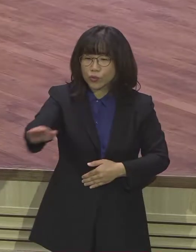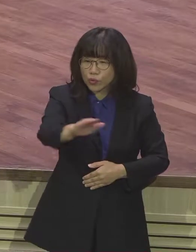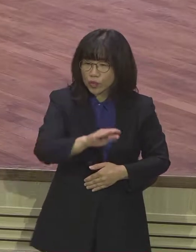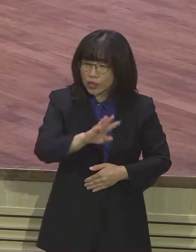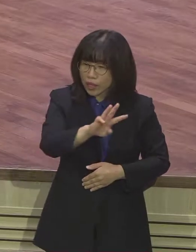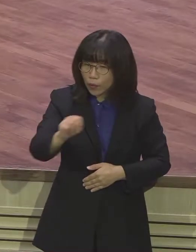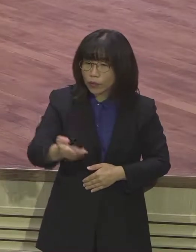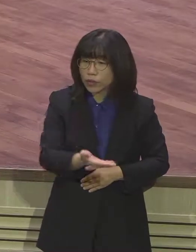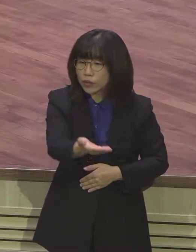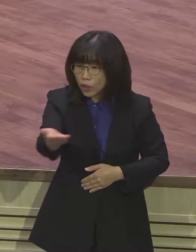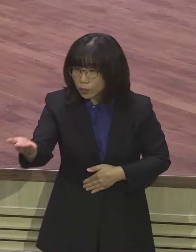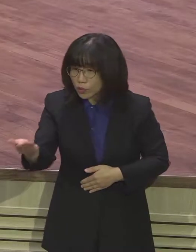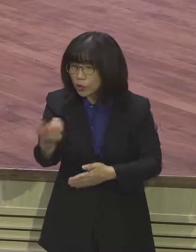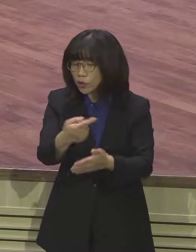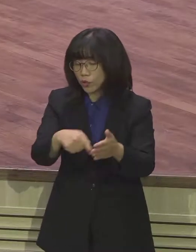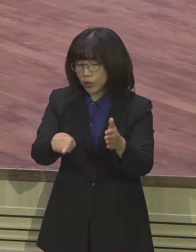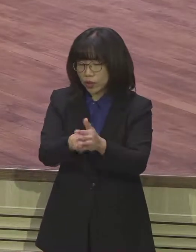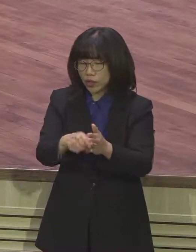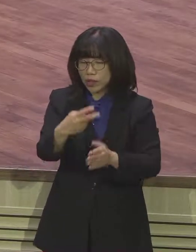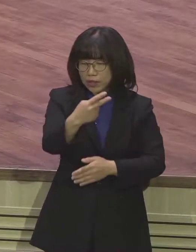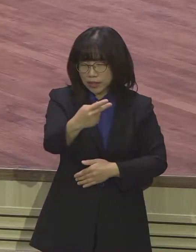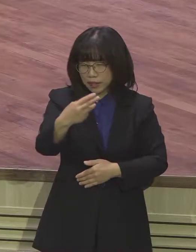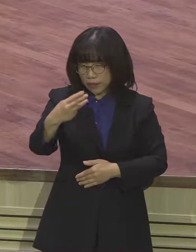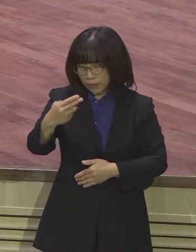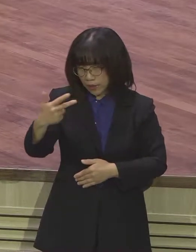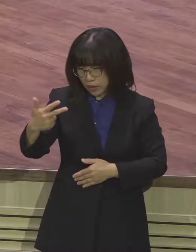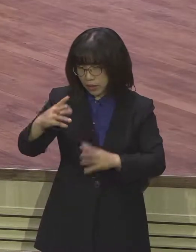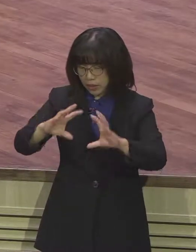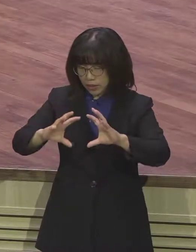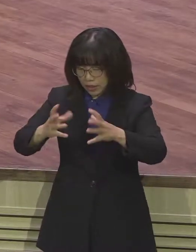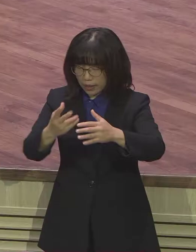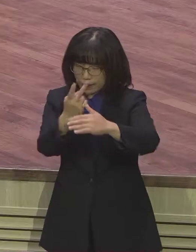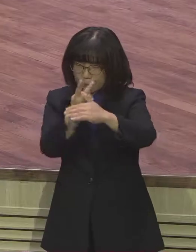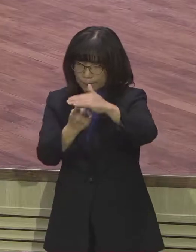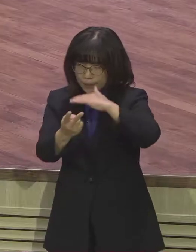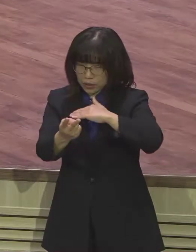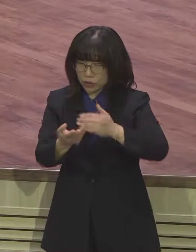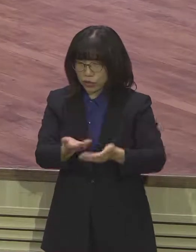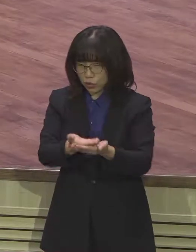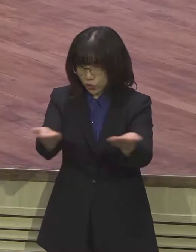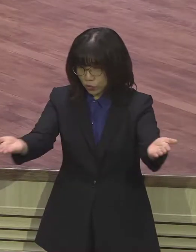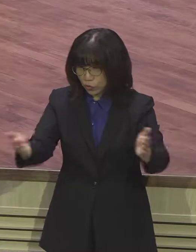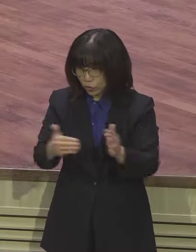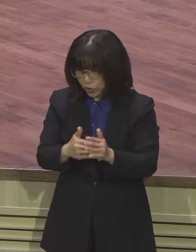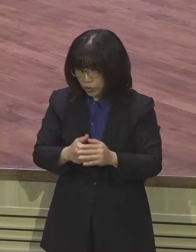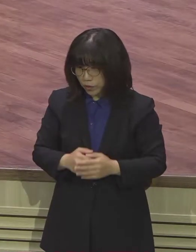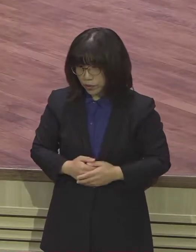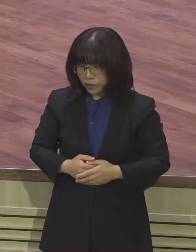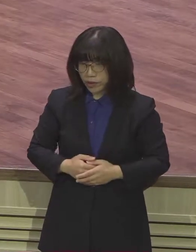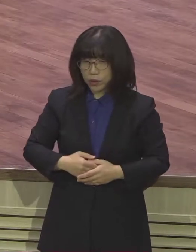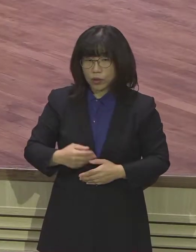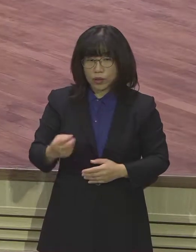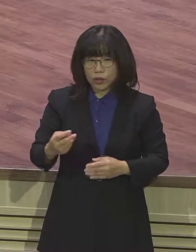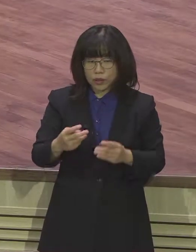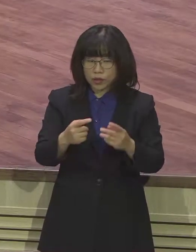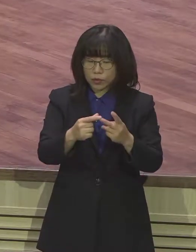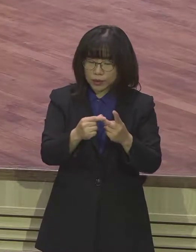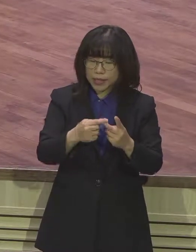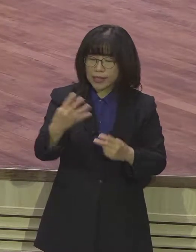여러분들에게 2, 3, 7 나라 보금하라는 비전을 우리에게 심어주셨습니다 또 사천말씀운동과 본당 헌당이라는